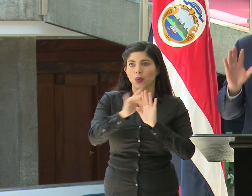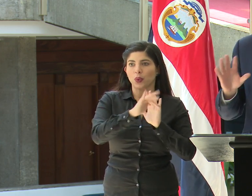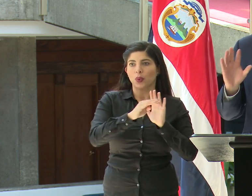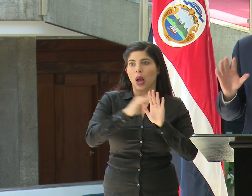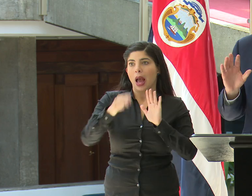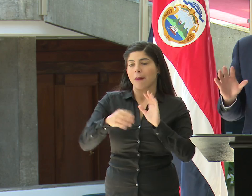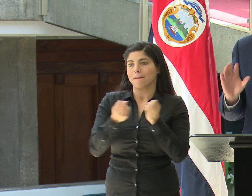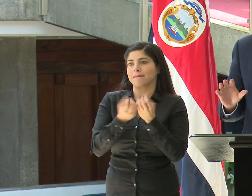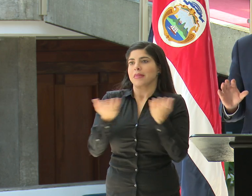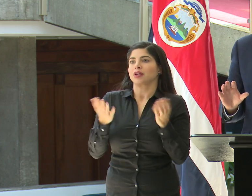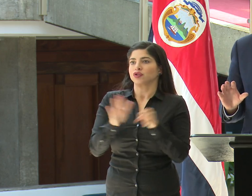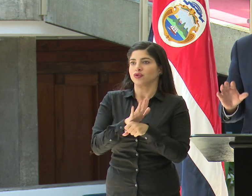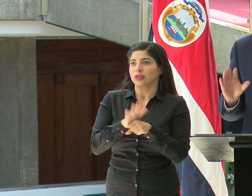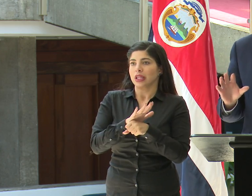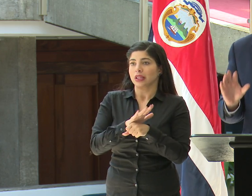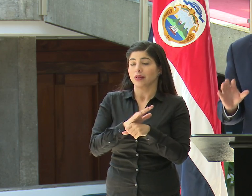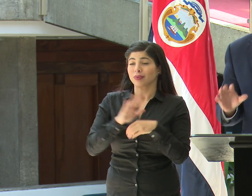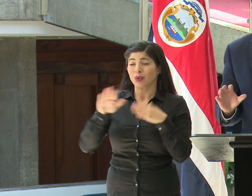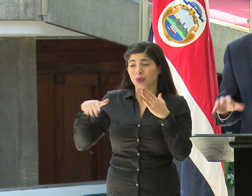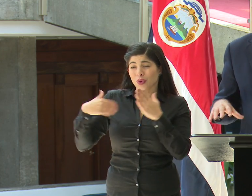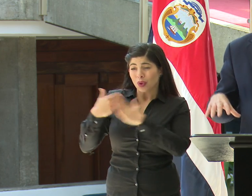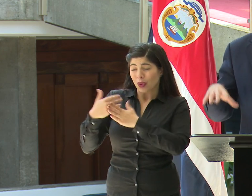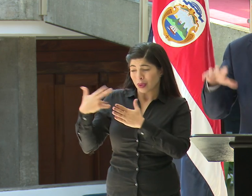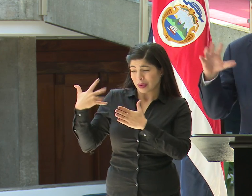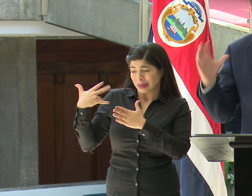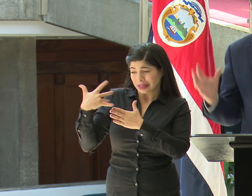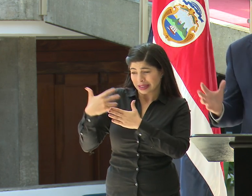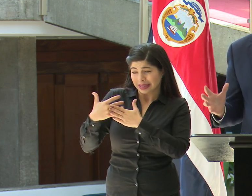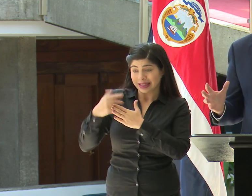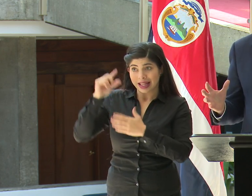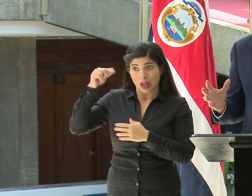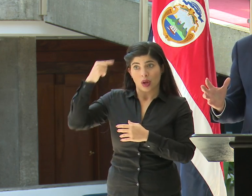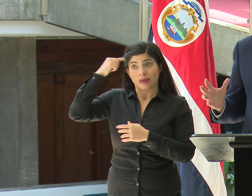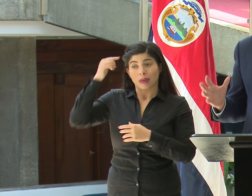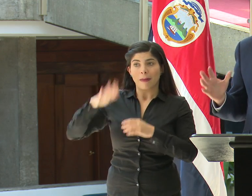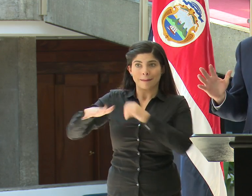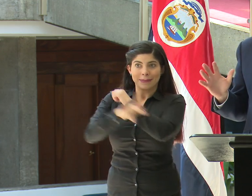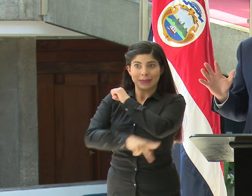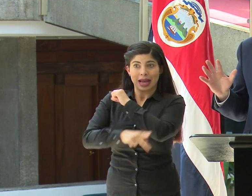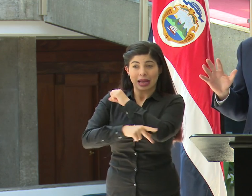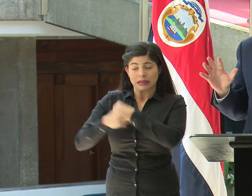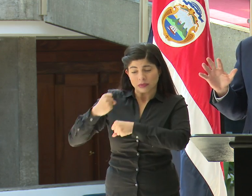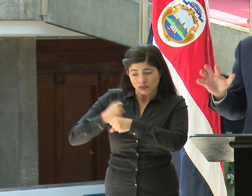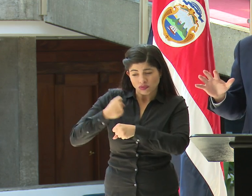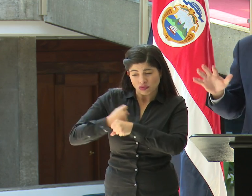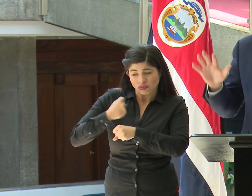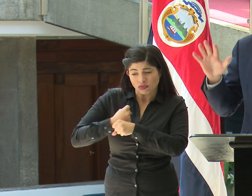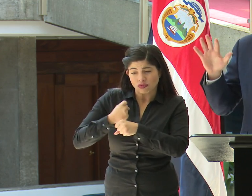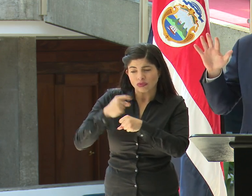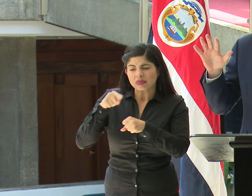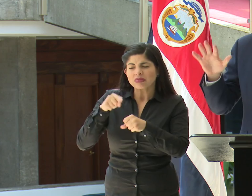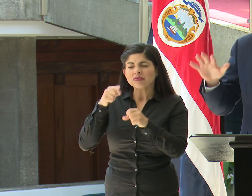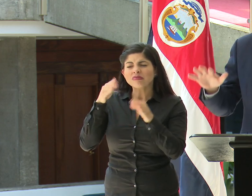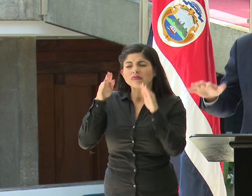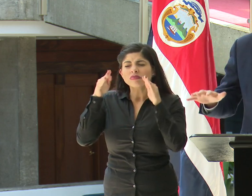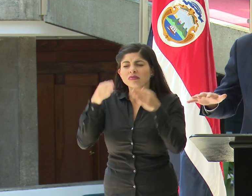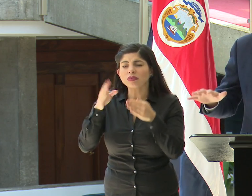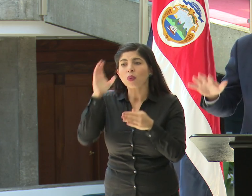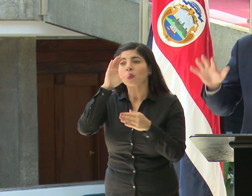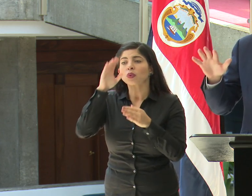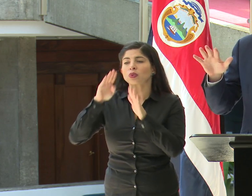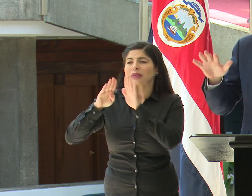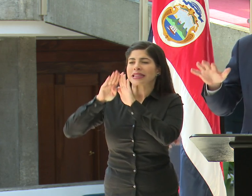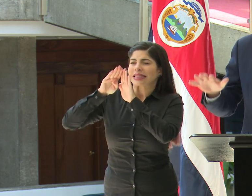Todo lo que hemos hecho hasta el momento como Estado ha sido orientado a bajar la